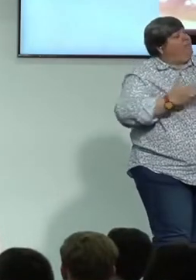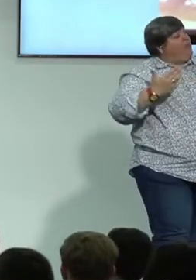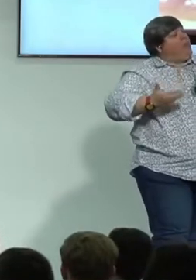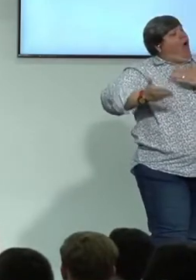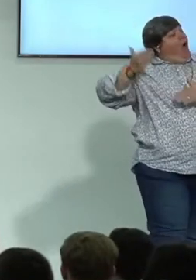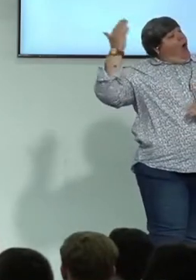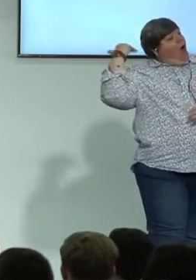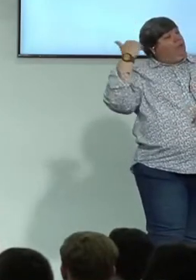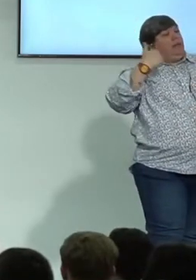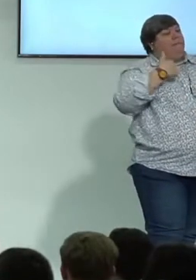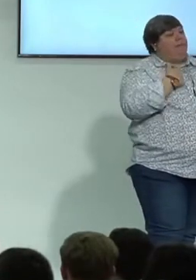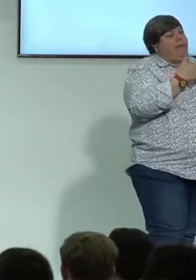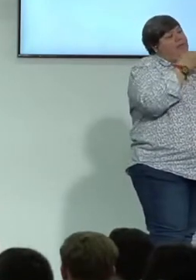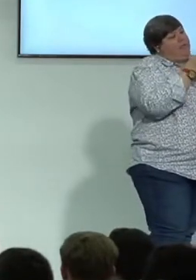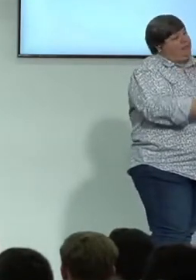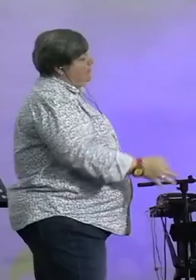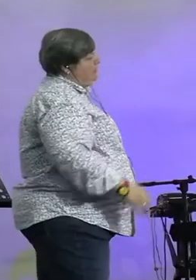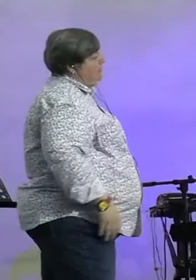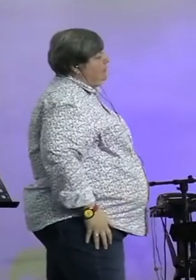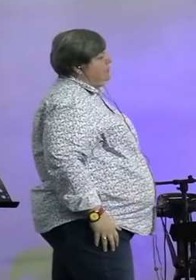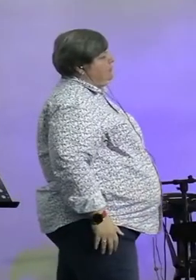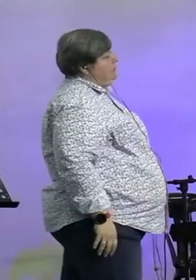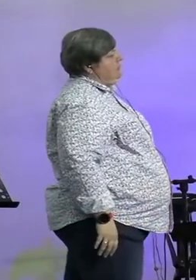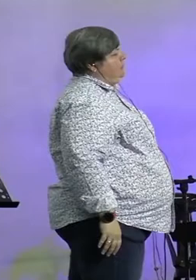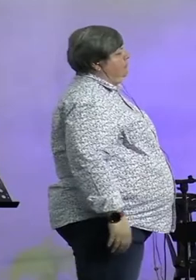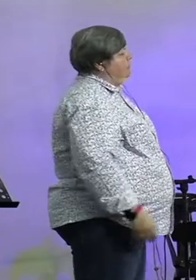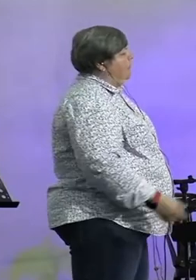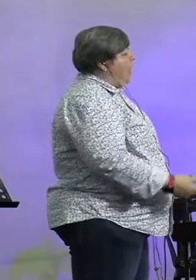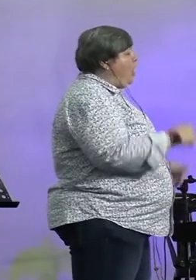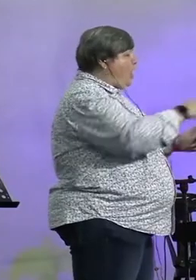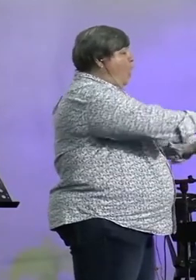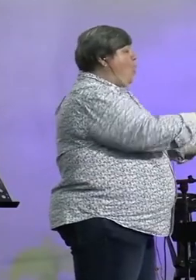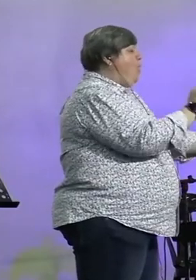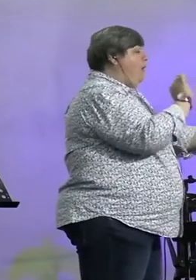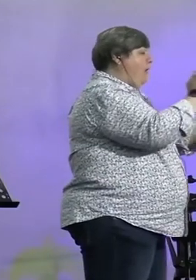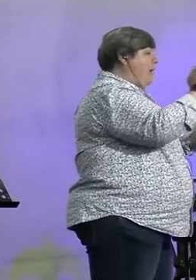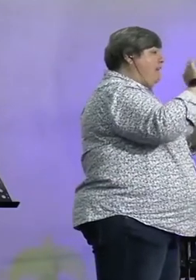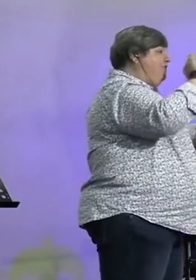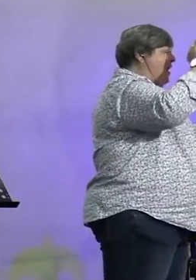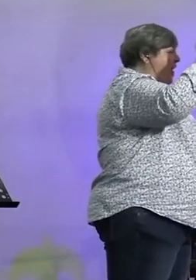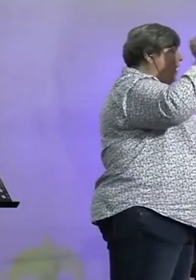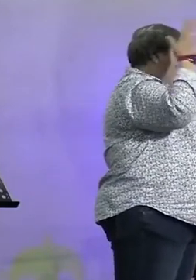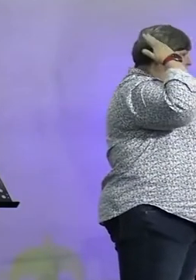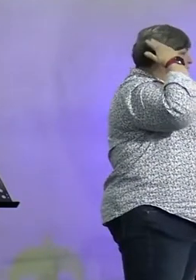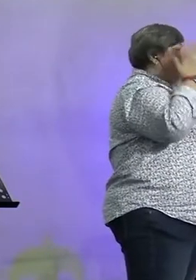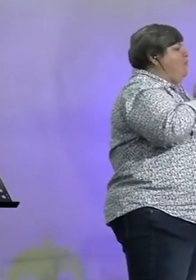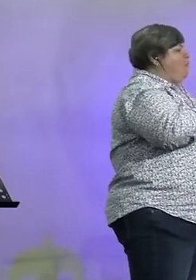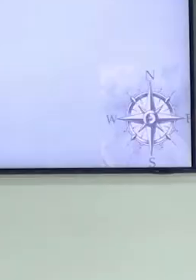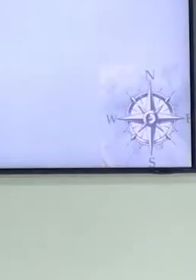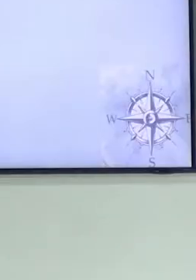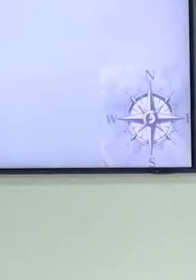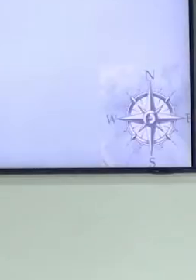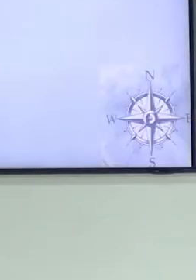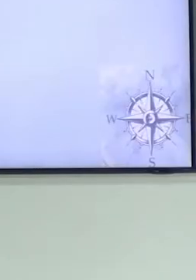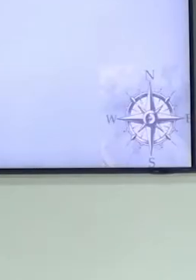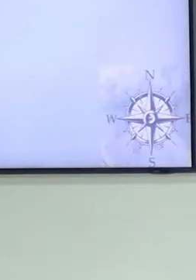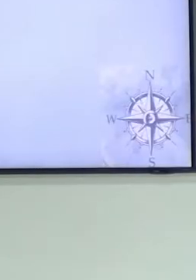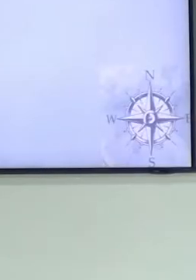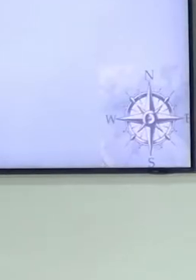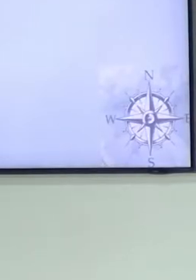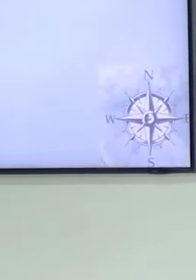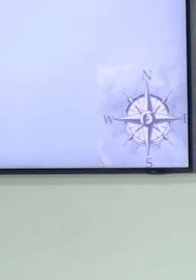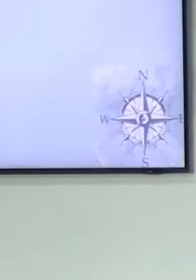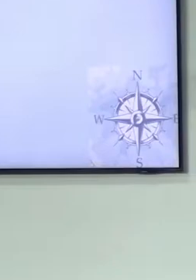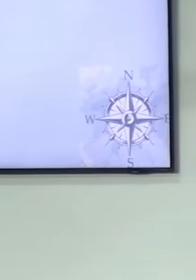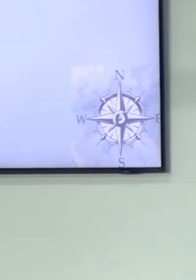probleem area, wat ons het, met een verlede, is een goeie verlede. En betekend is die goeie verlede, baie erger as die sachte verlede, want die sachte